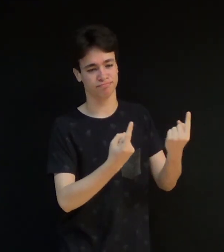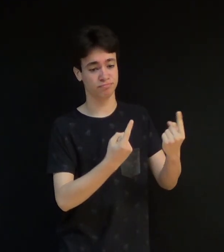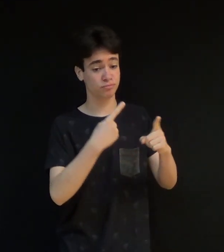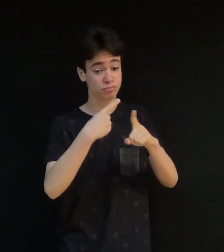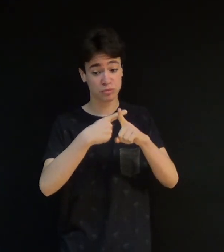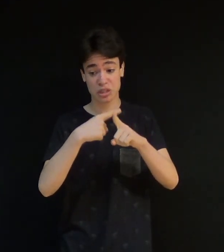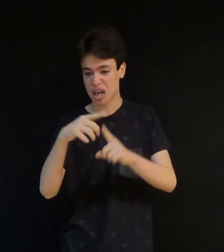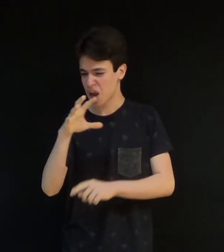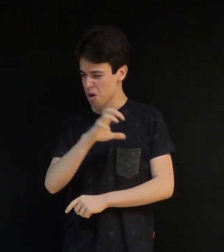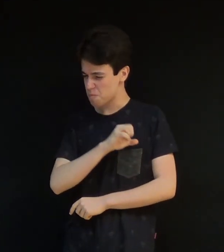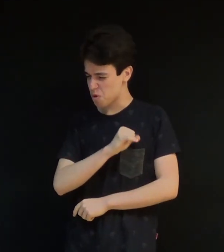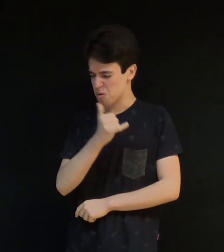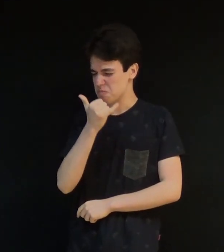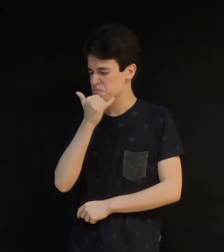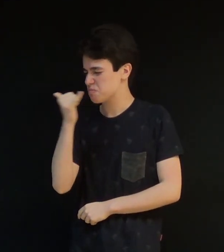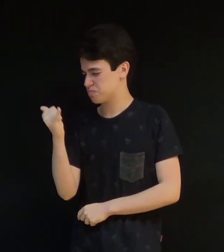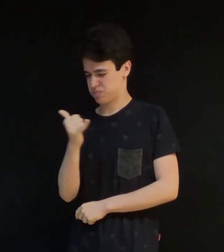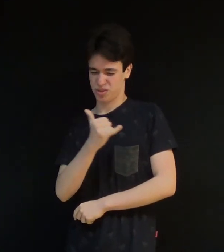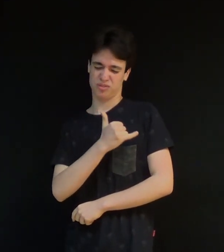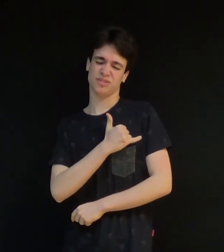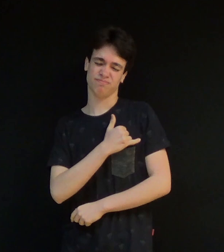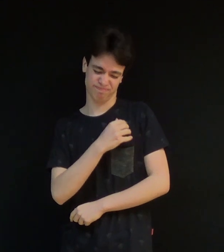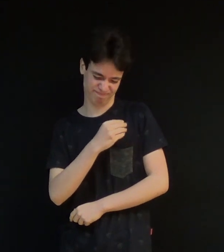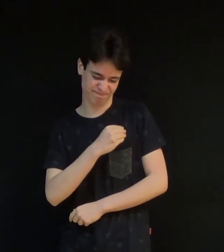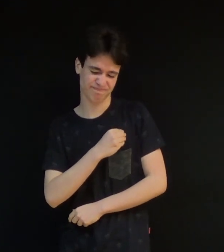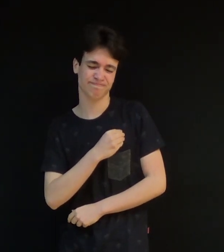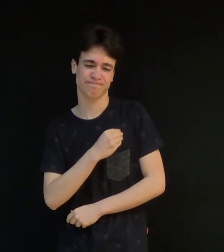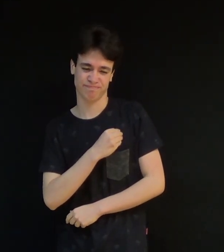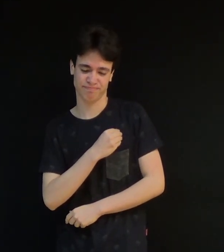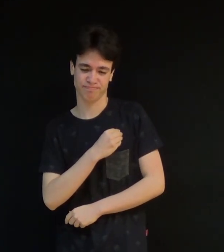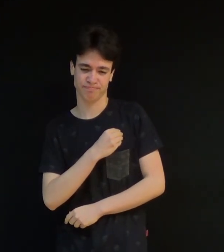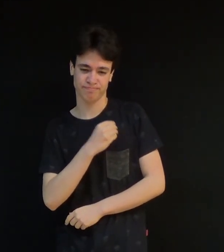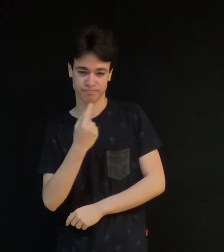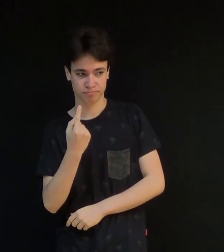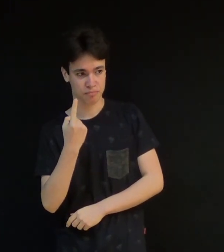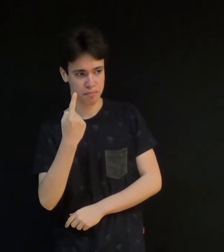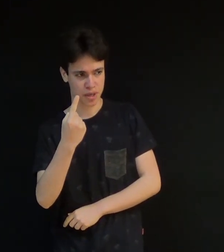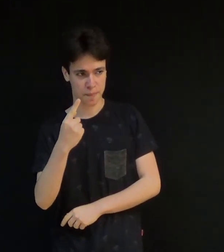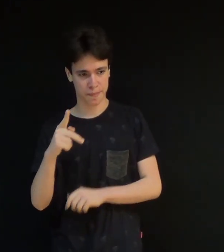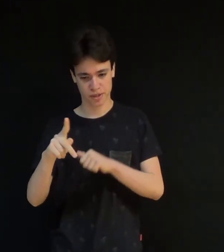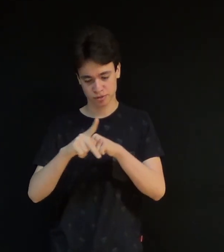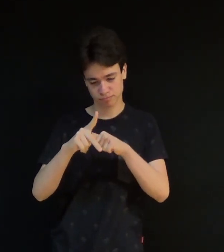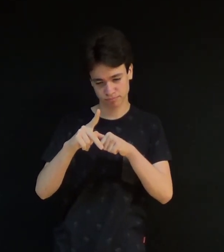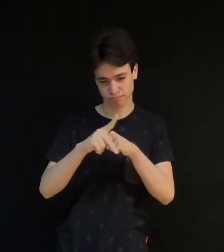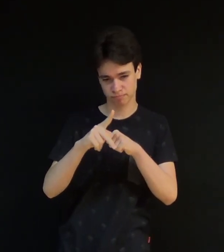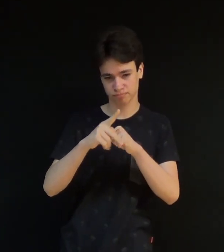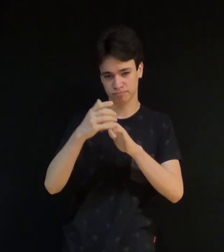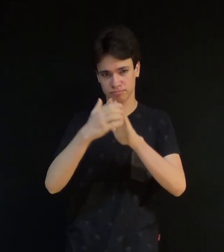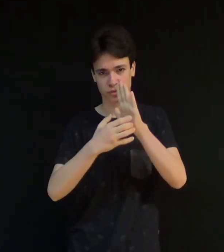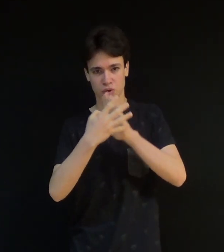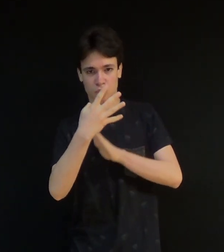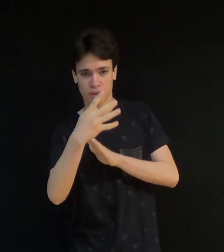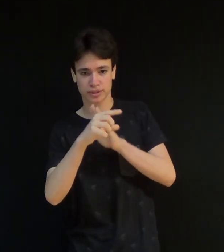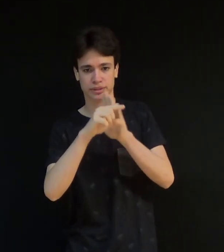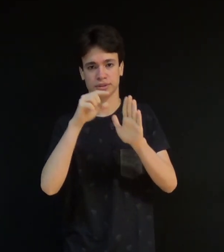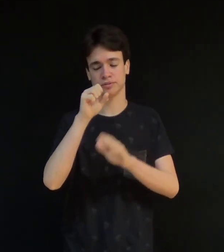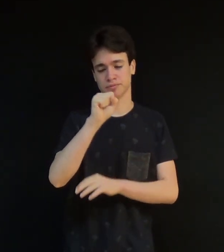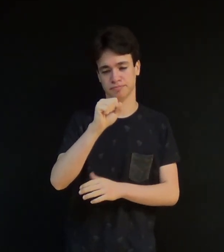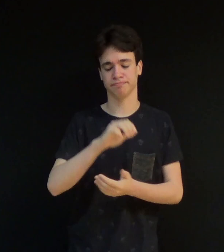pecados. 1 Pedro 4, versículo 8 O amor sincero é um